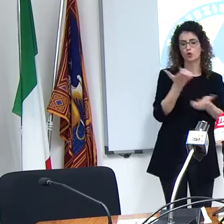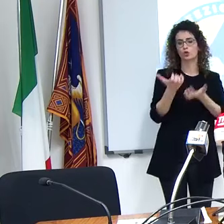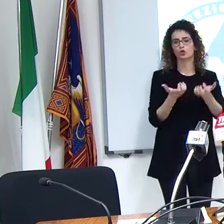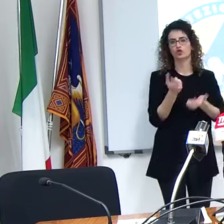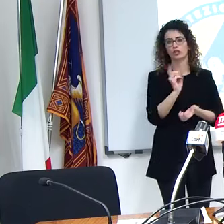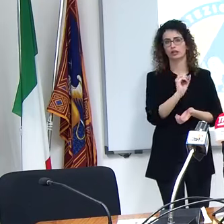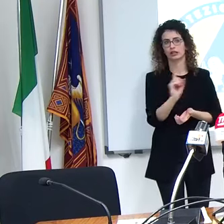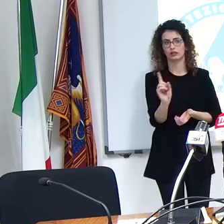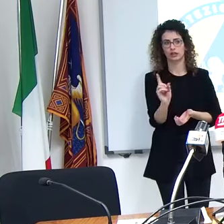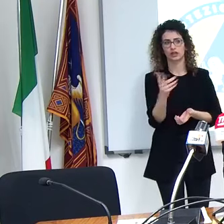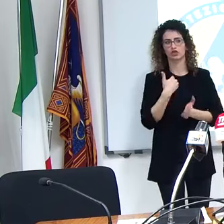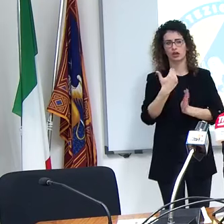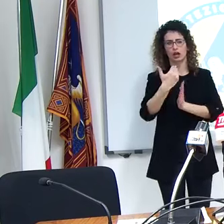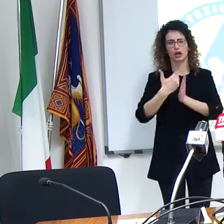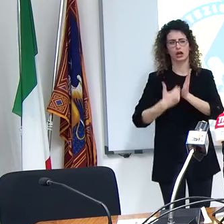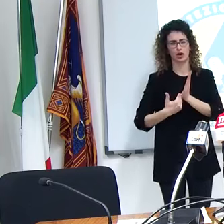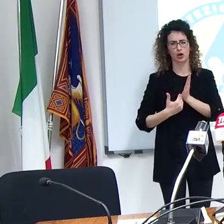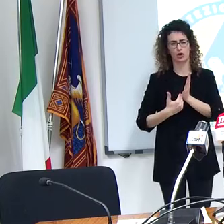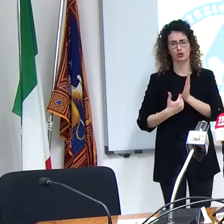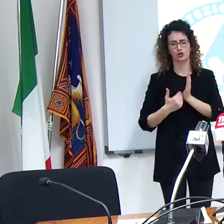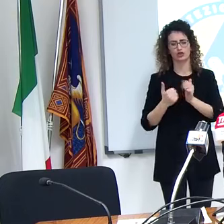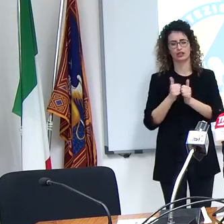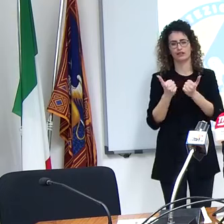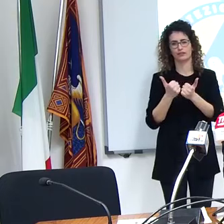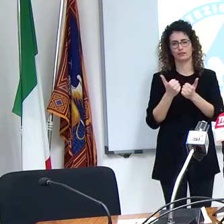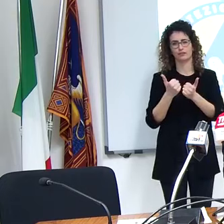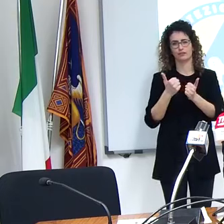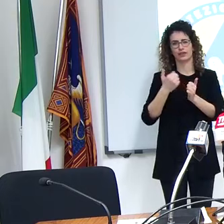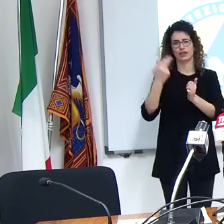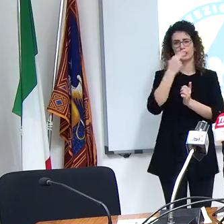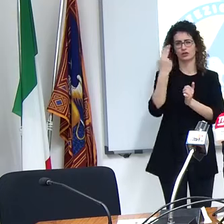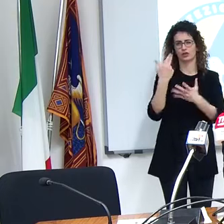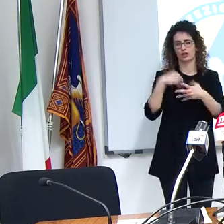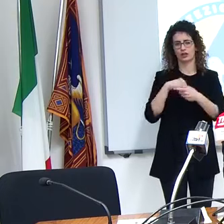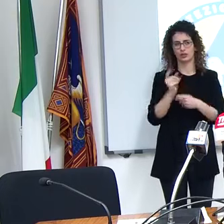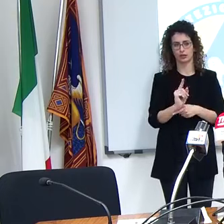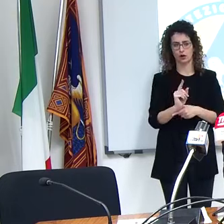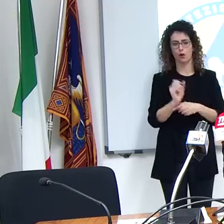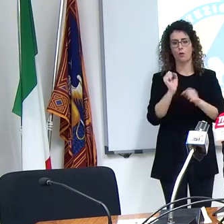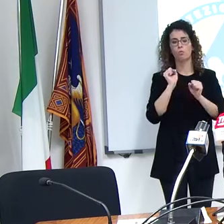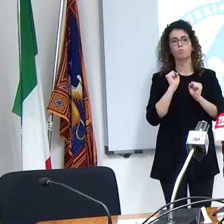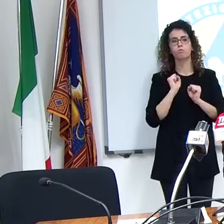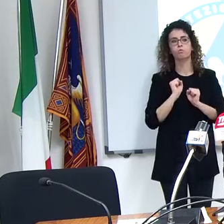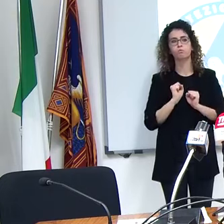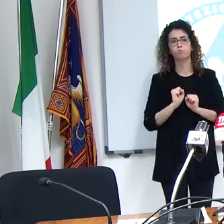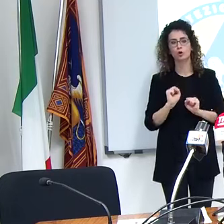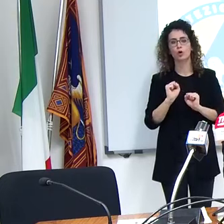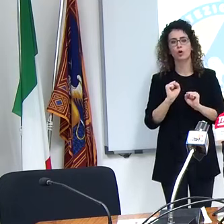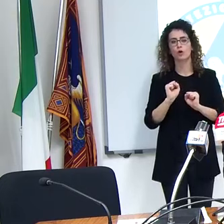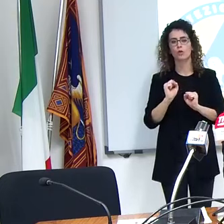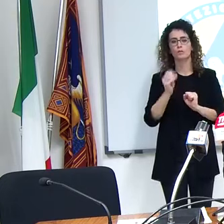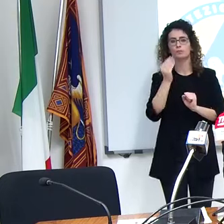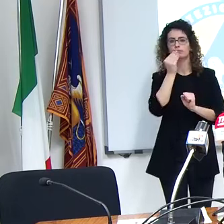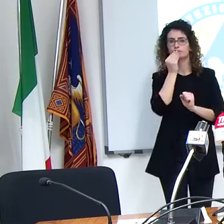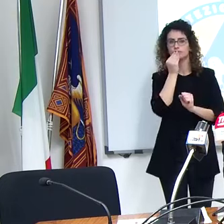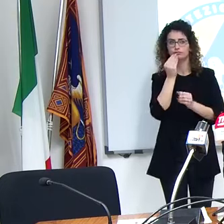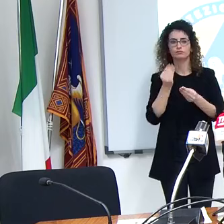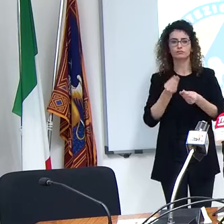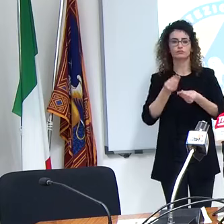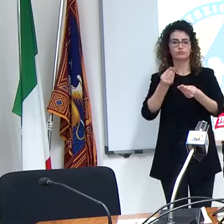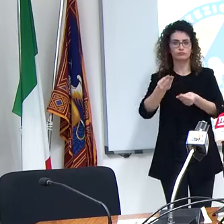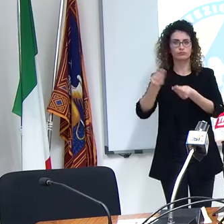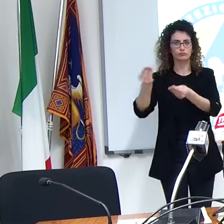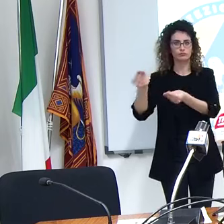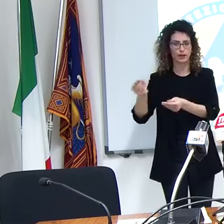teco diverso da mense e ristoranti possono fornire pasti alle persone con un contratto